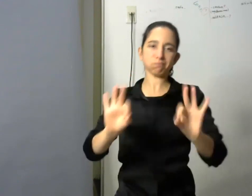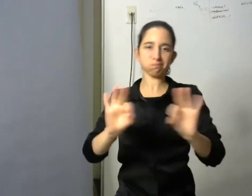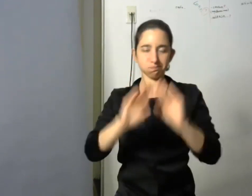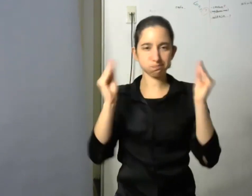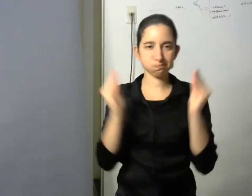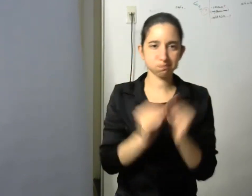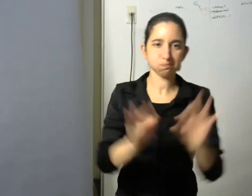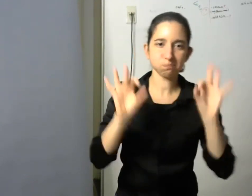gracias